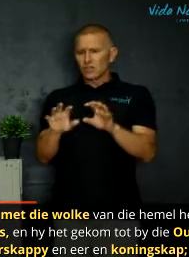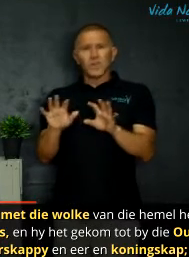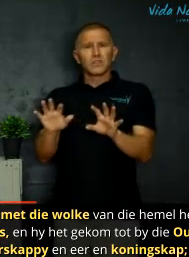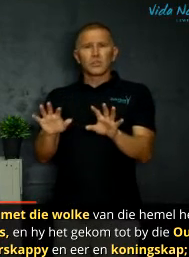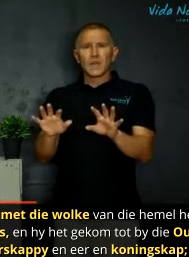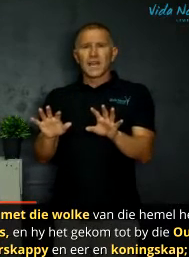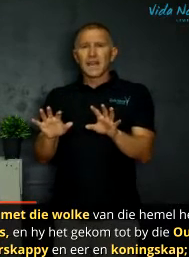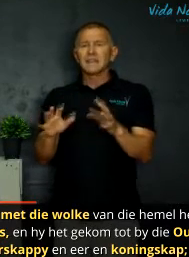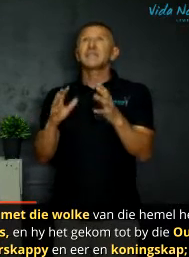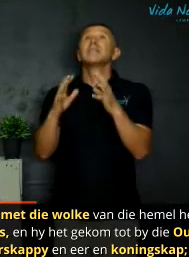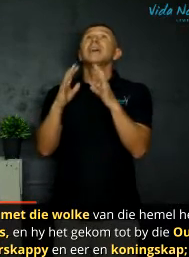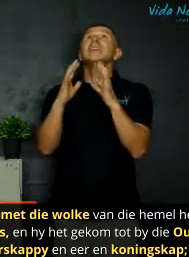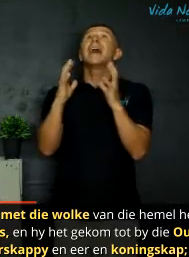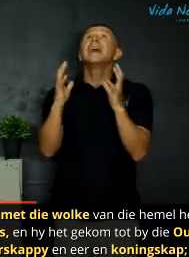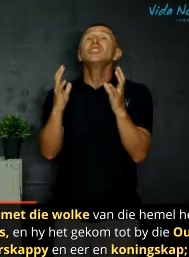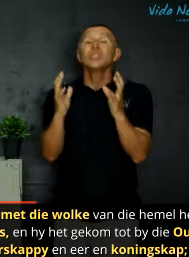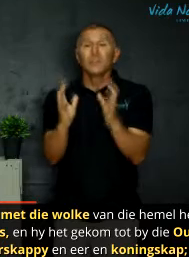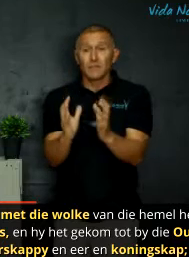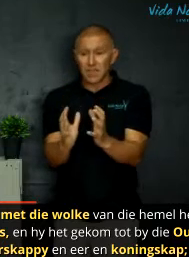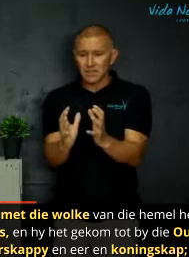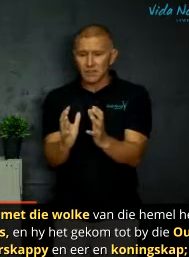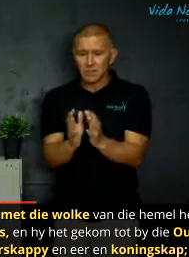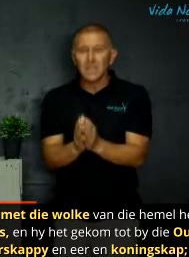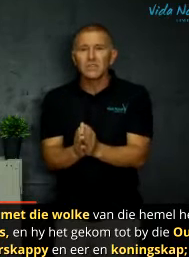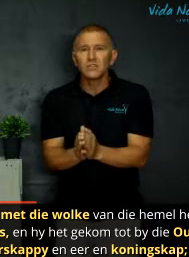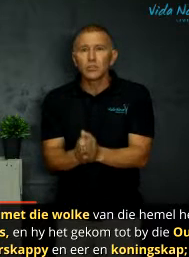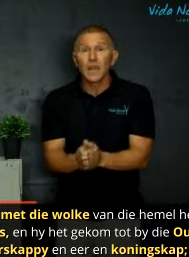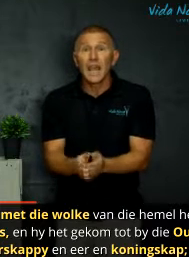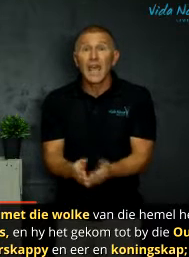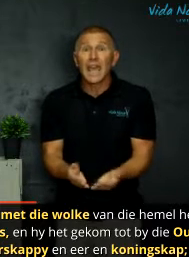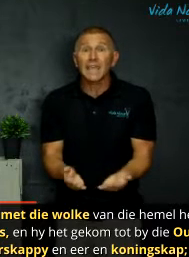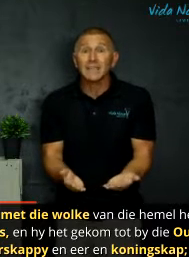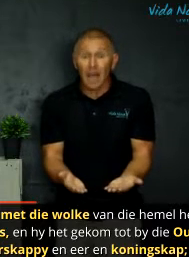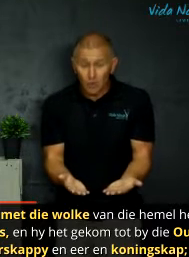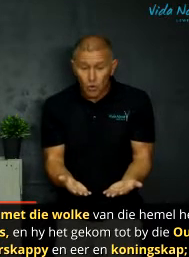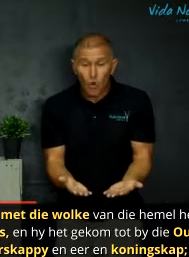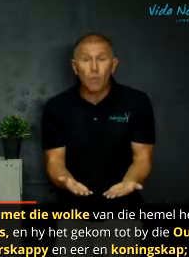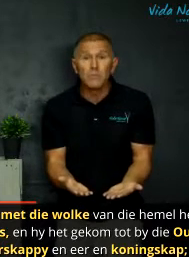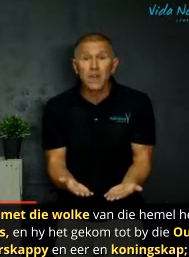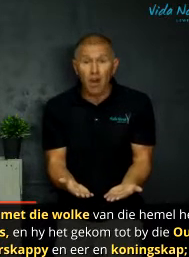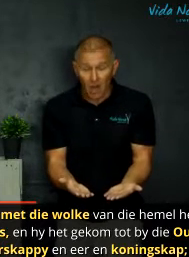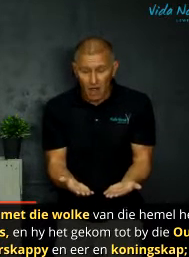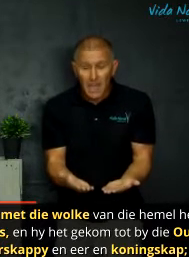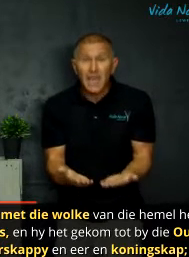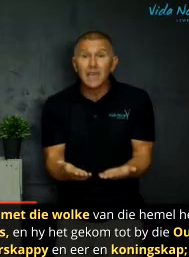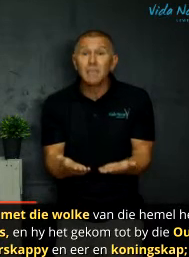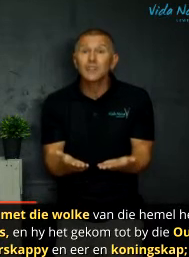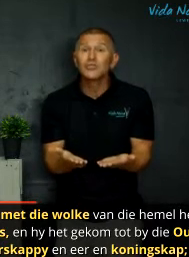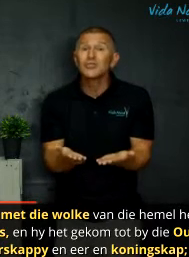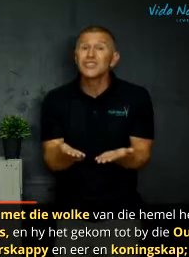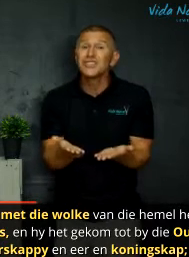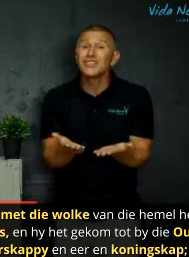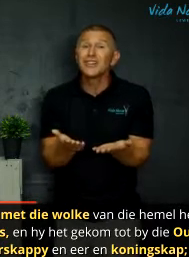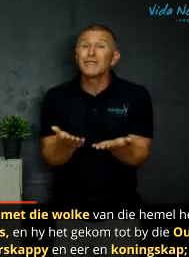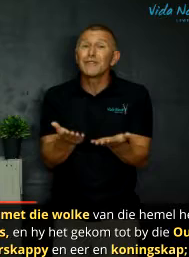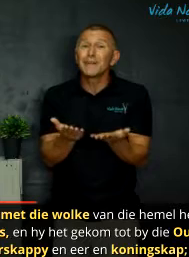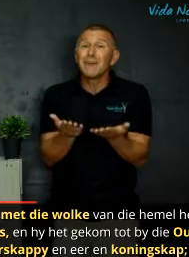daar twee troonere gesit en die ancient of die sit op die een troon en dan kom daar iemand soos die sien van die